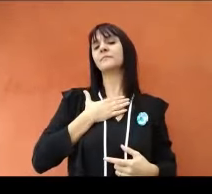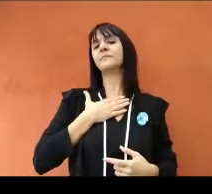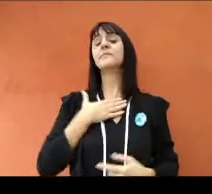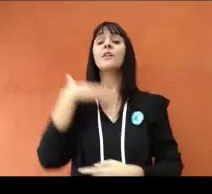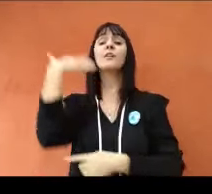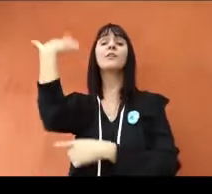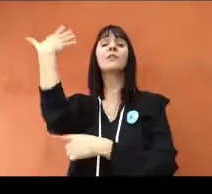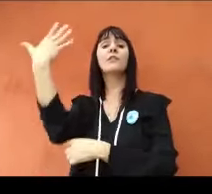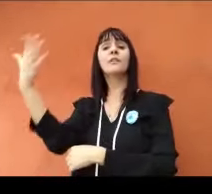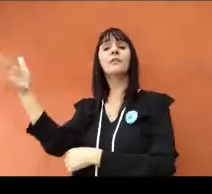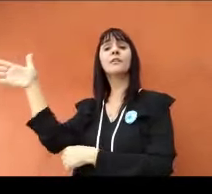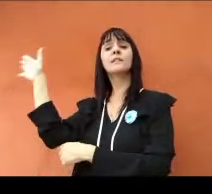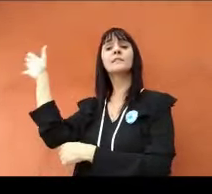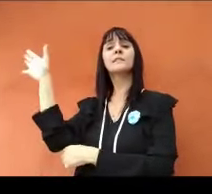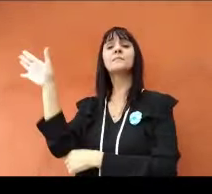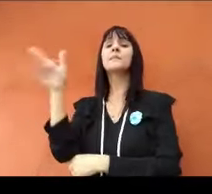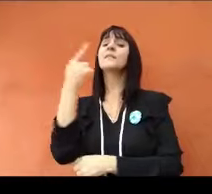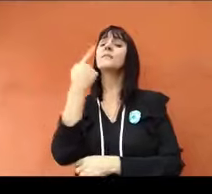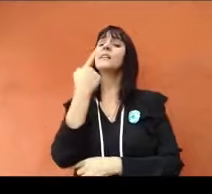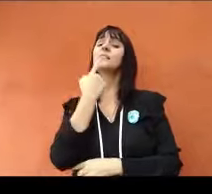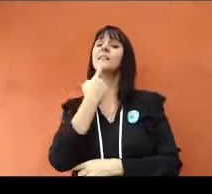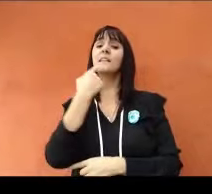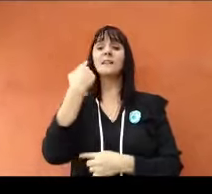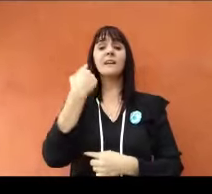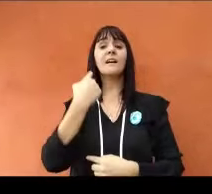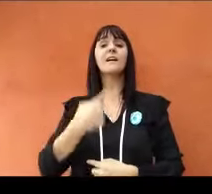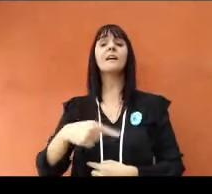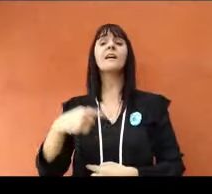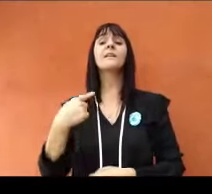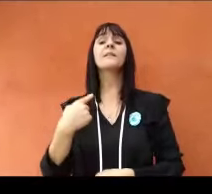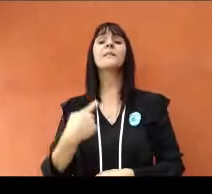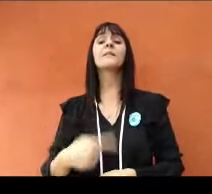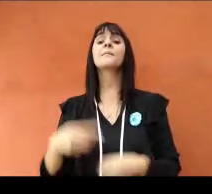Estos son los colores de mi bandera